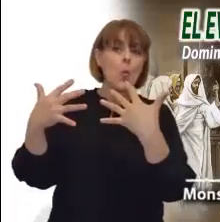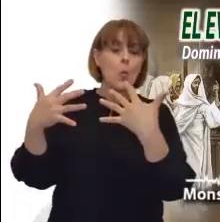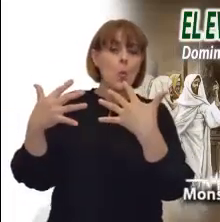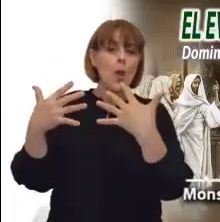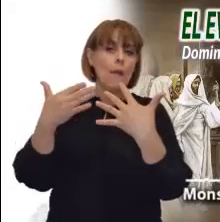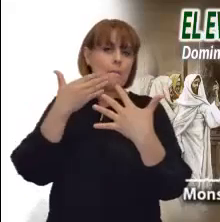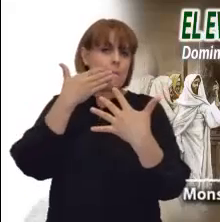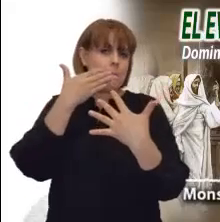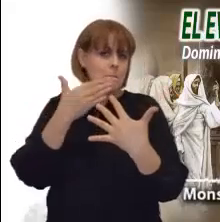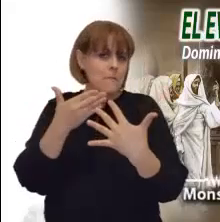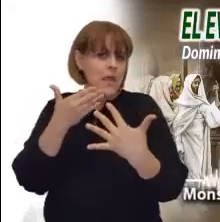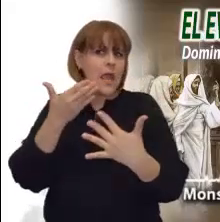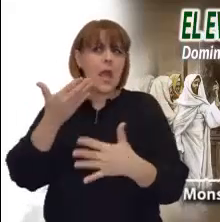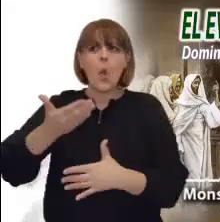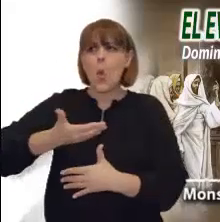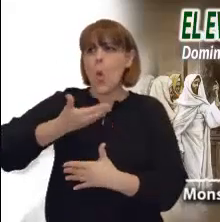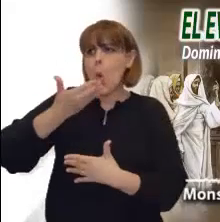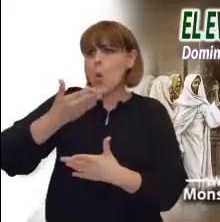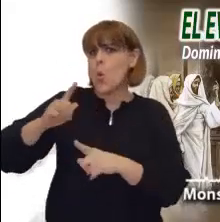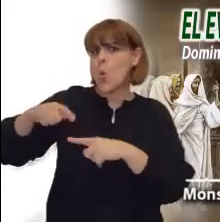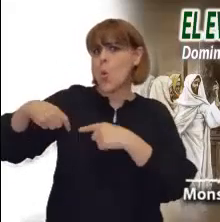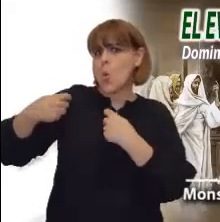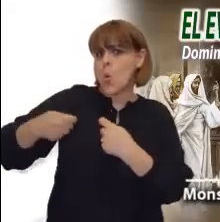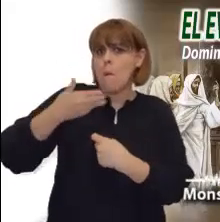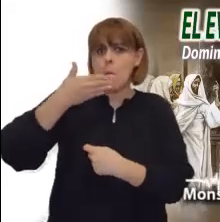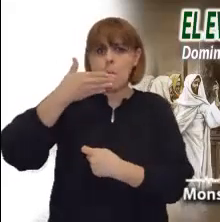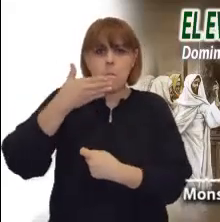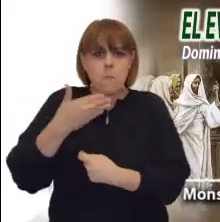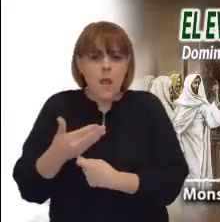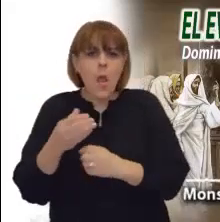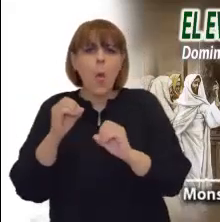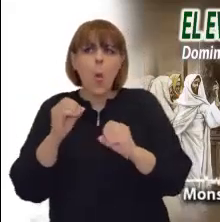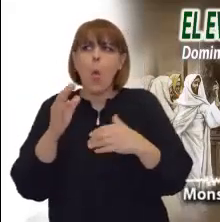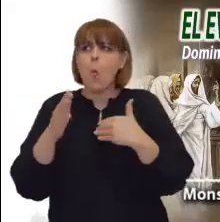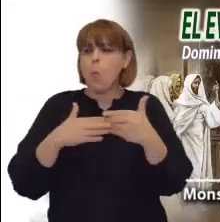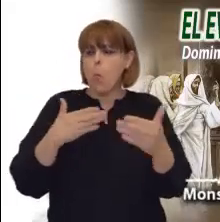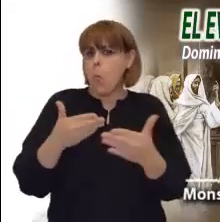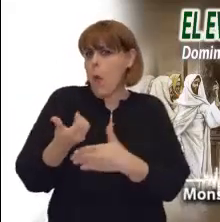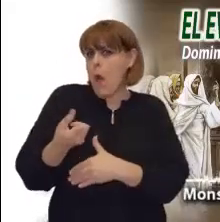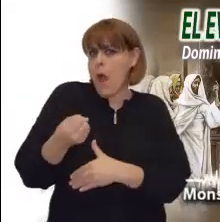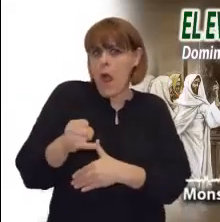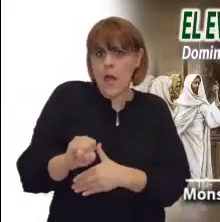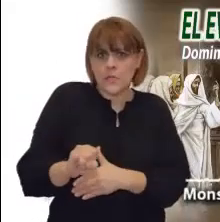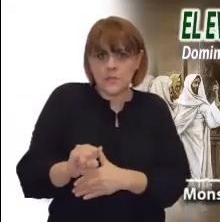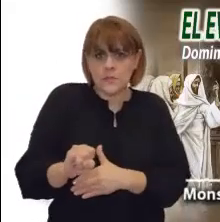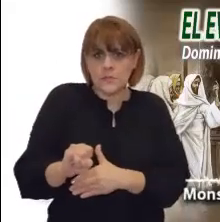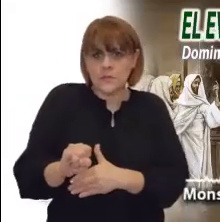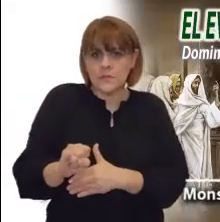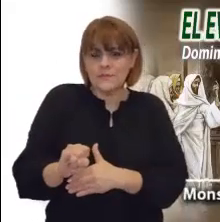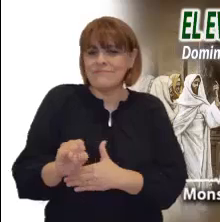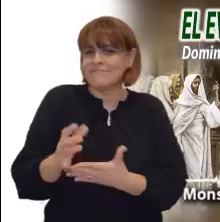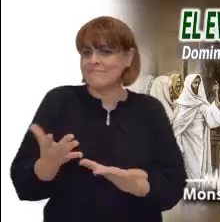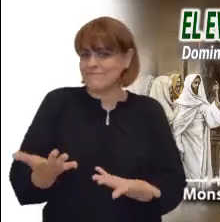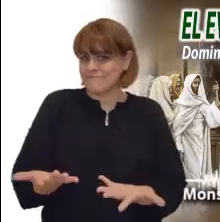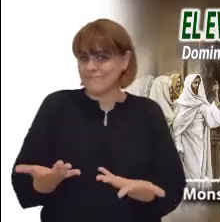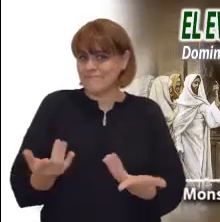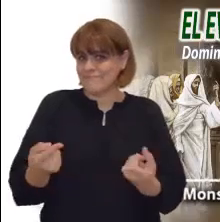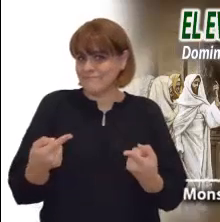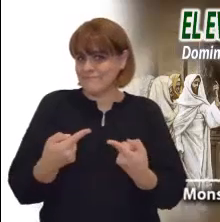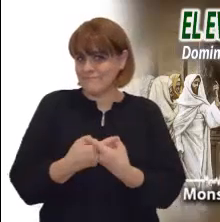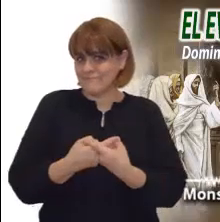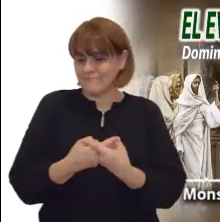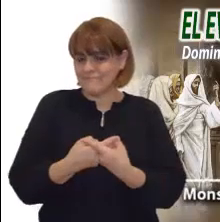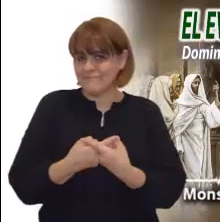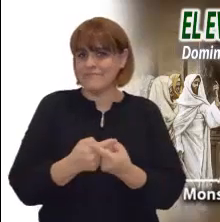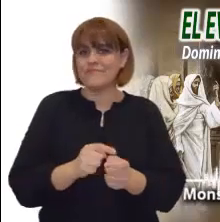ir al fondo de la vida y dinamizar cada acción de quien se dice cristiano. Así, el